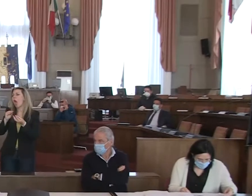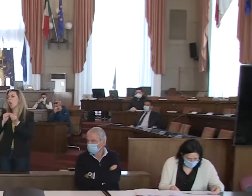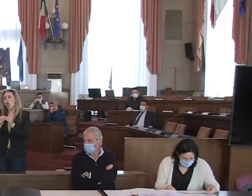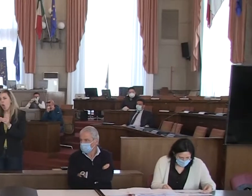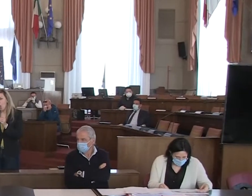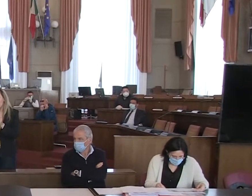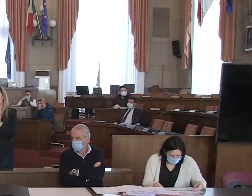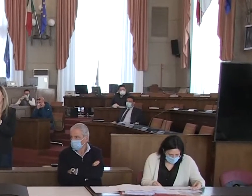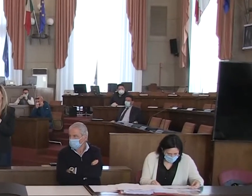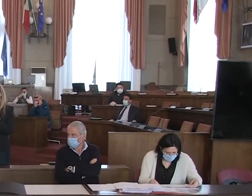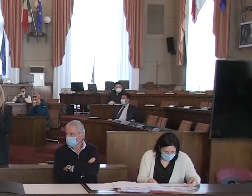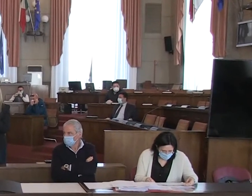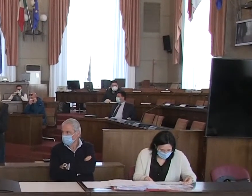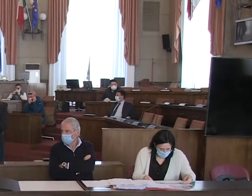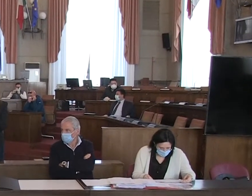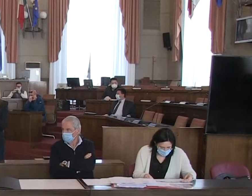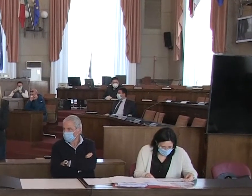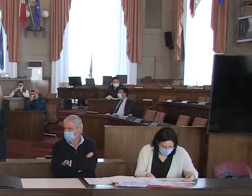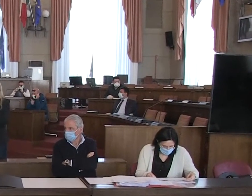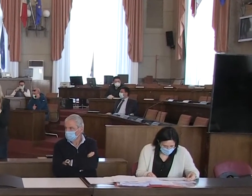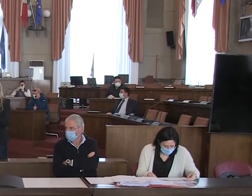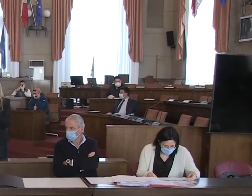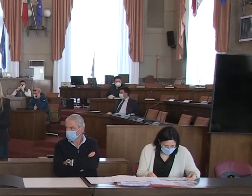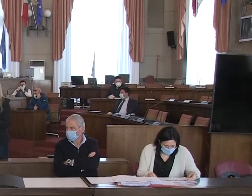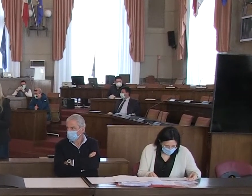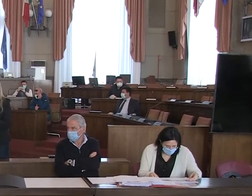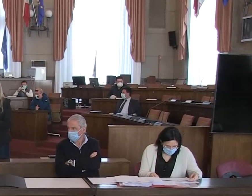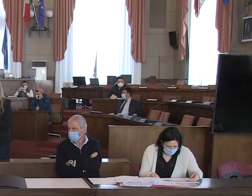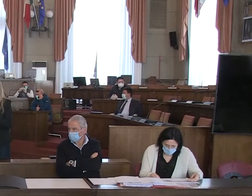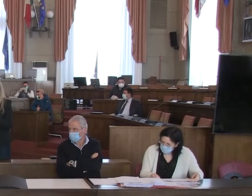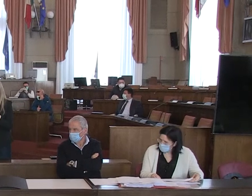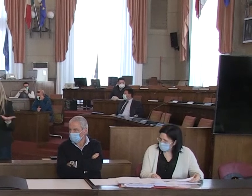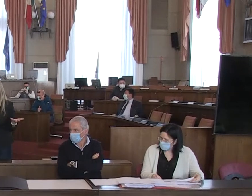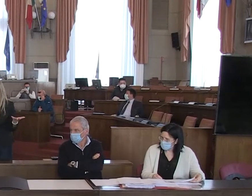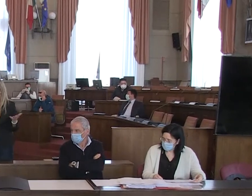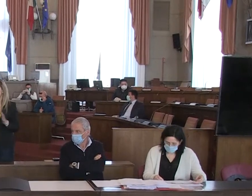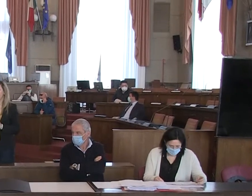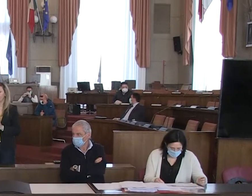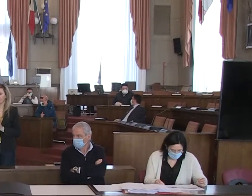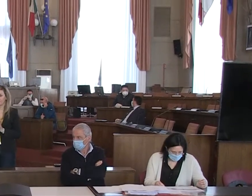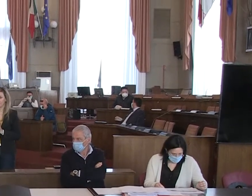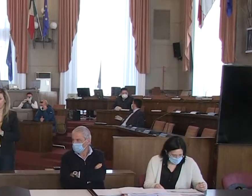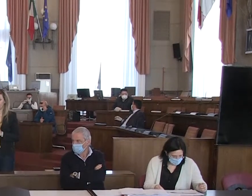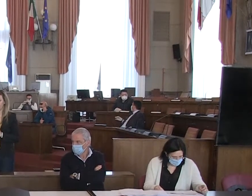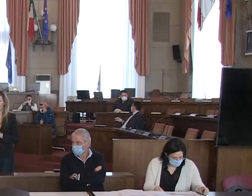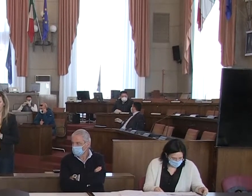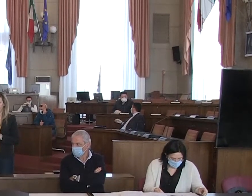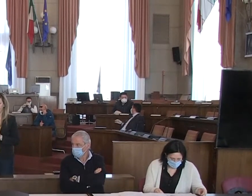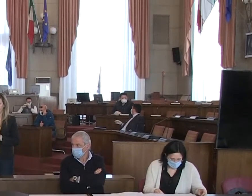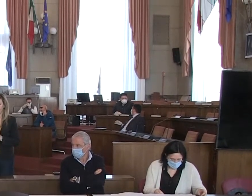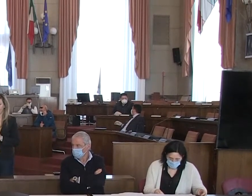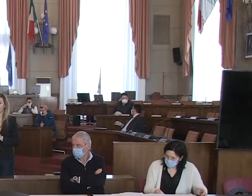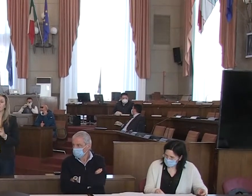'escalation dell'emergenza e sulle altre cose che stiamo